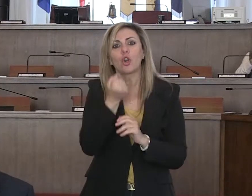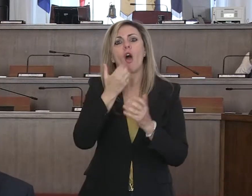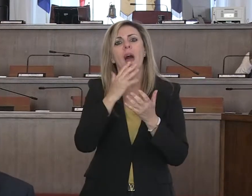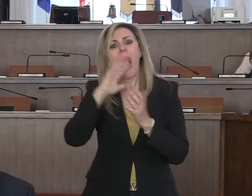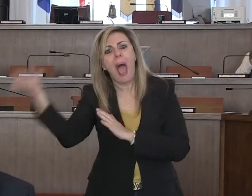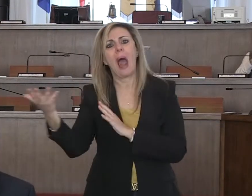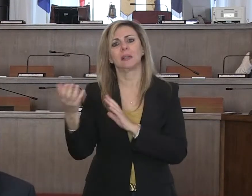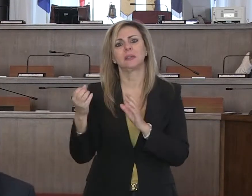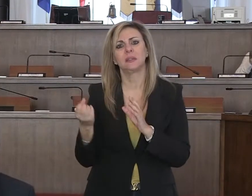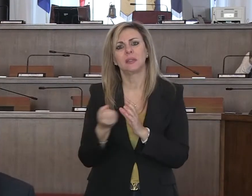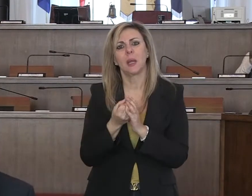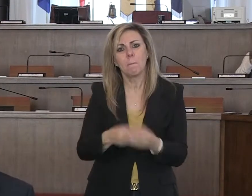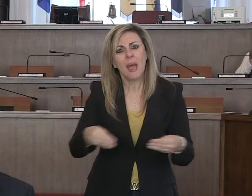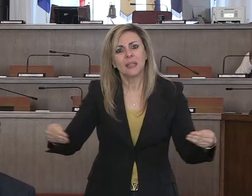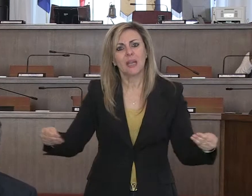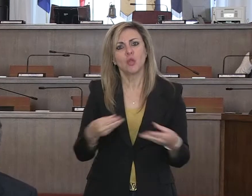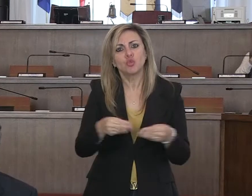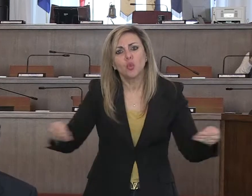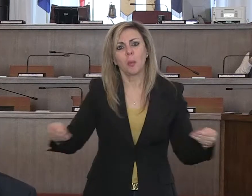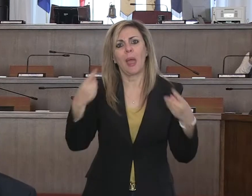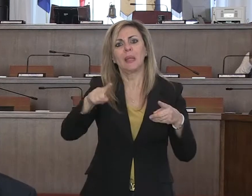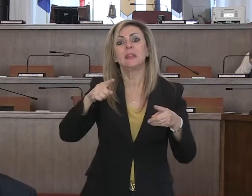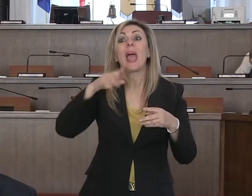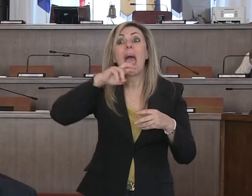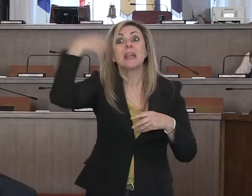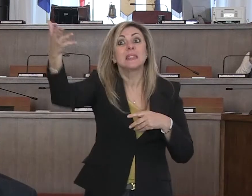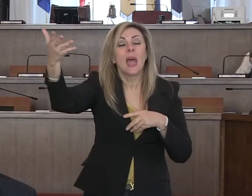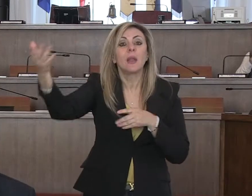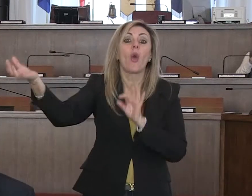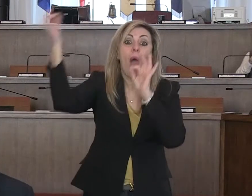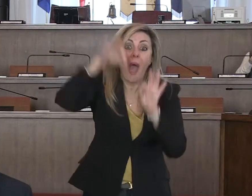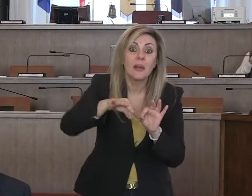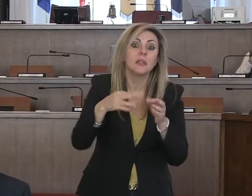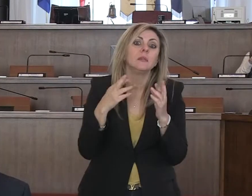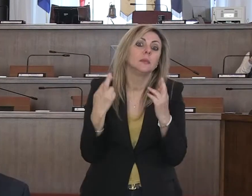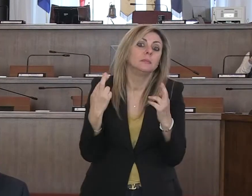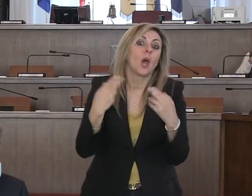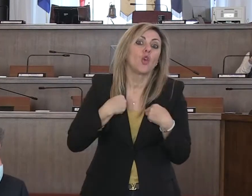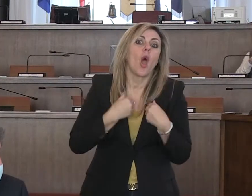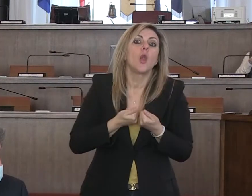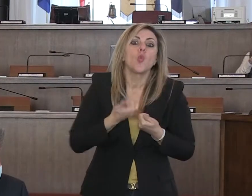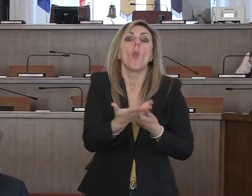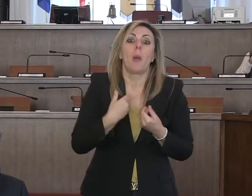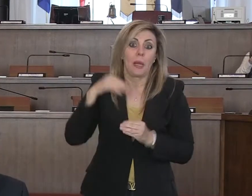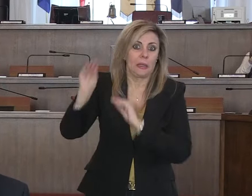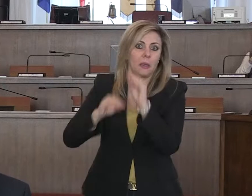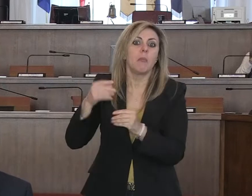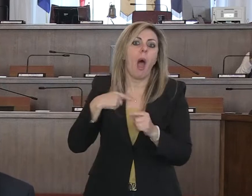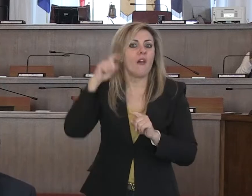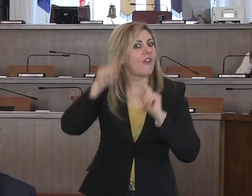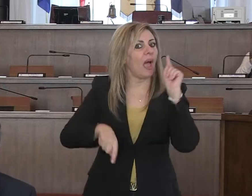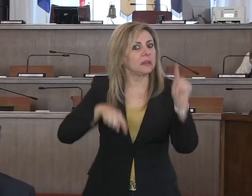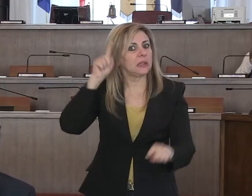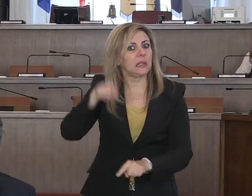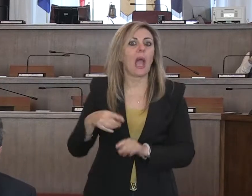produzione nazionale e reperire sul mercato estero i quantitativi che noi abbiamo richiesto ma che ancora fatichiamo ad